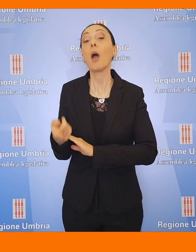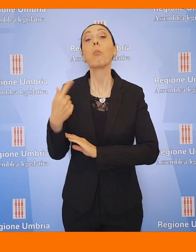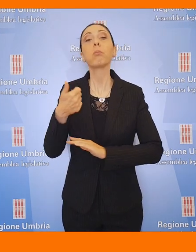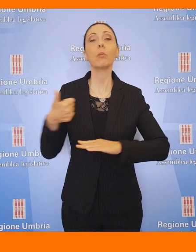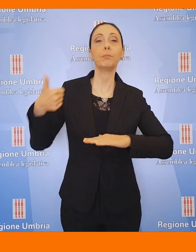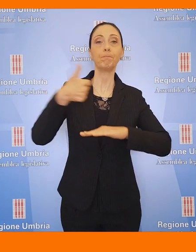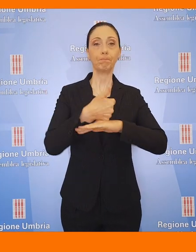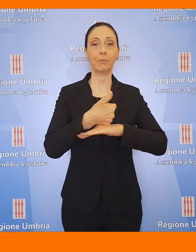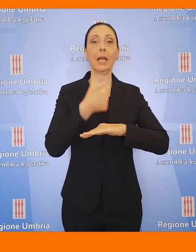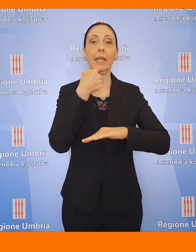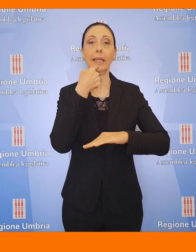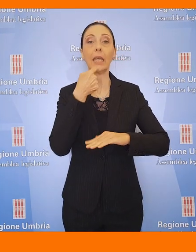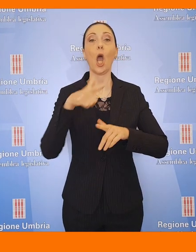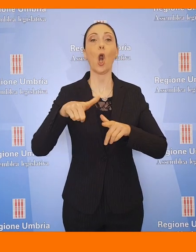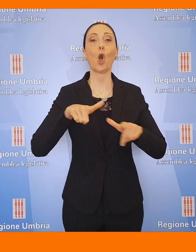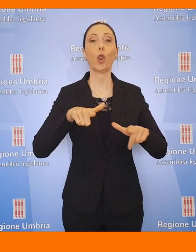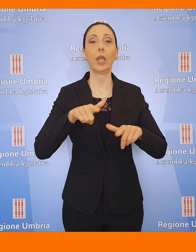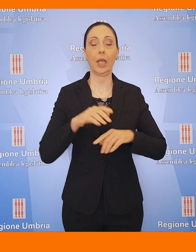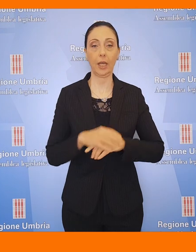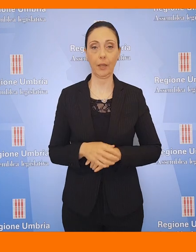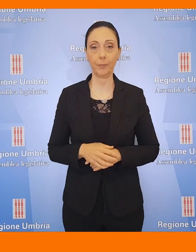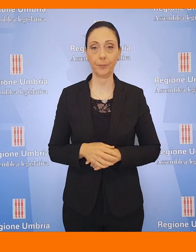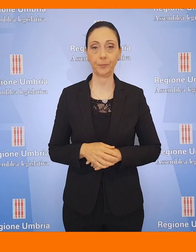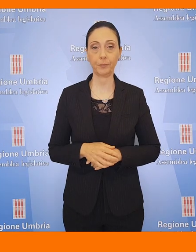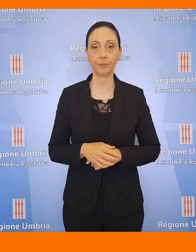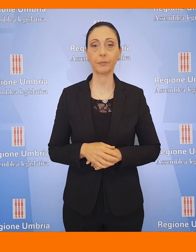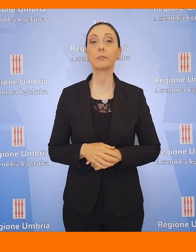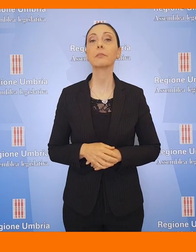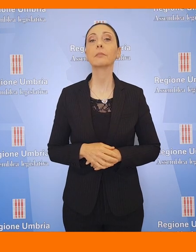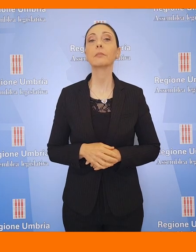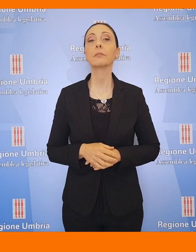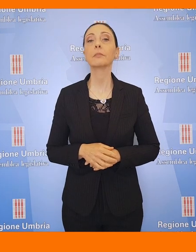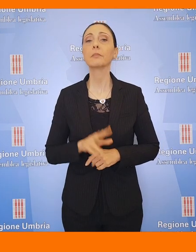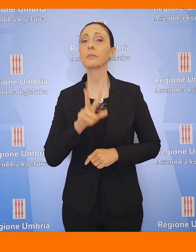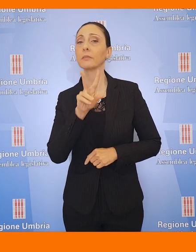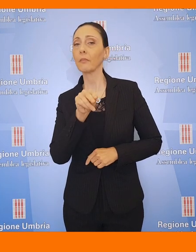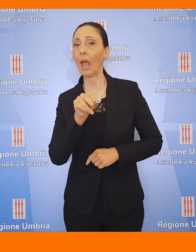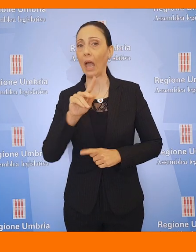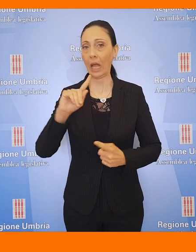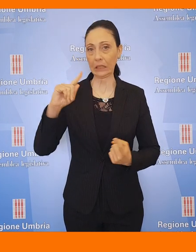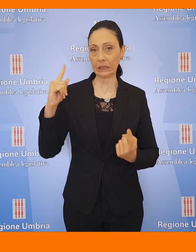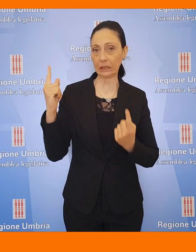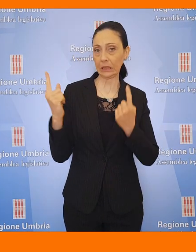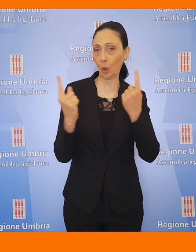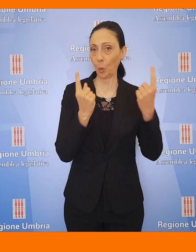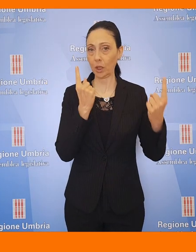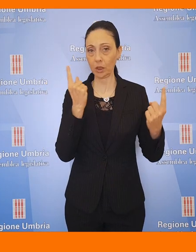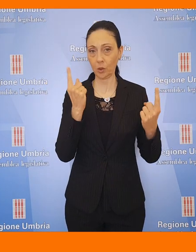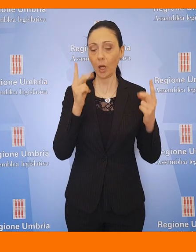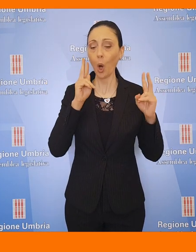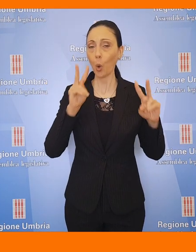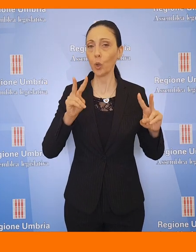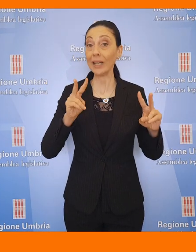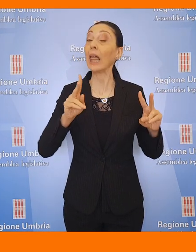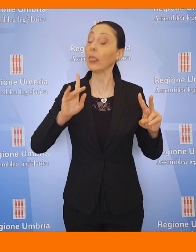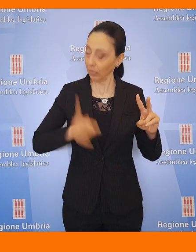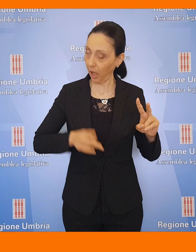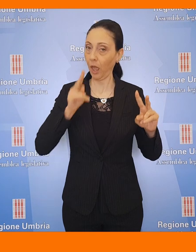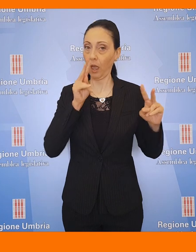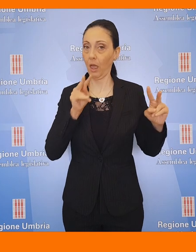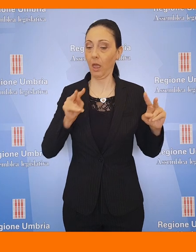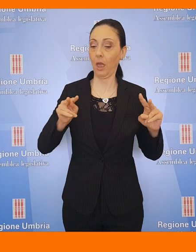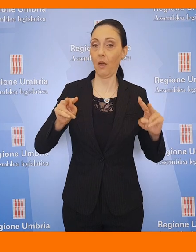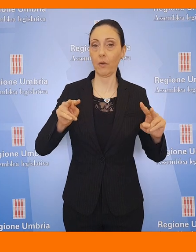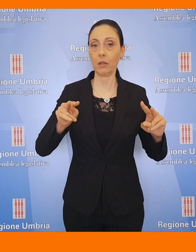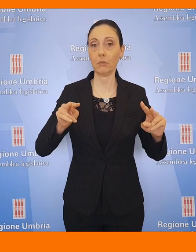presieduta da Eugenio Rondini. È una situazione sotto controllo, ma da tenere sotto controllo perché